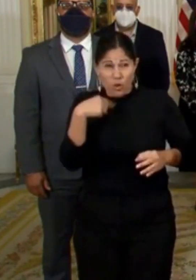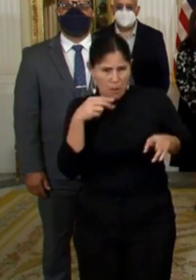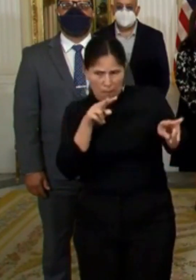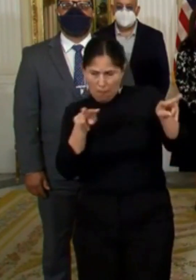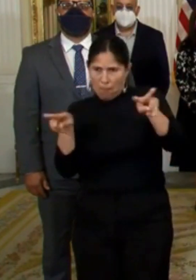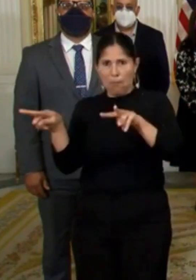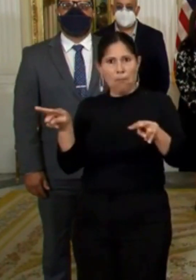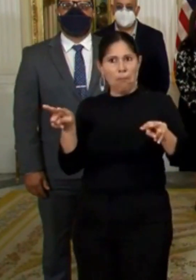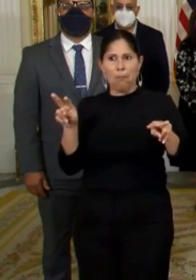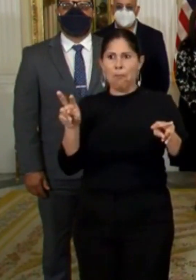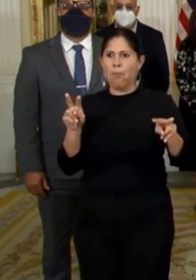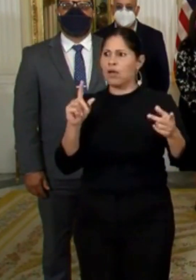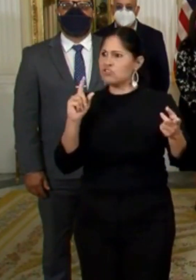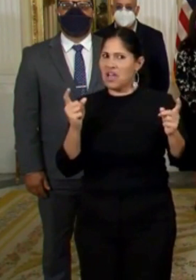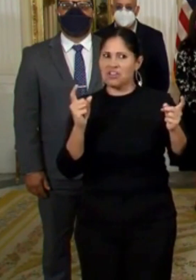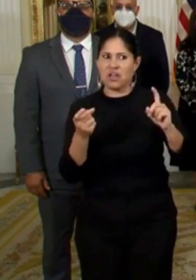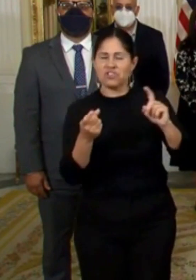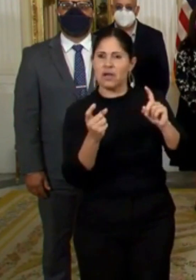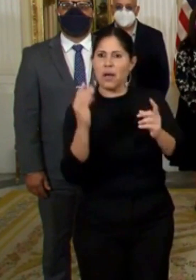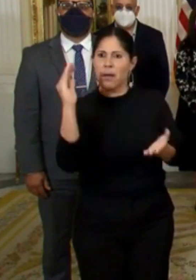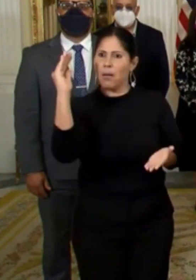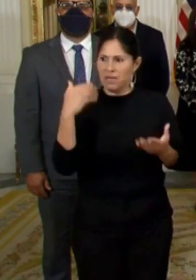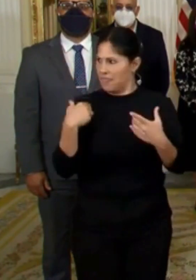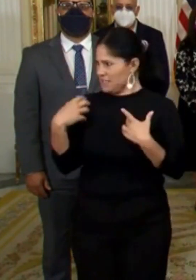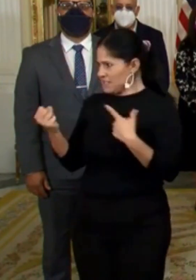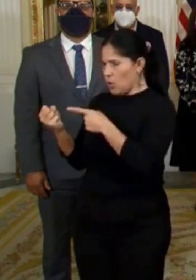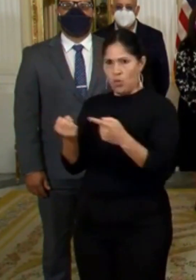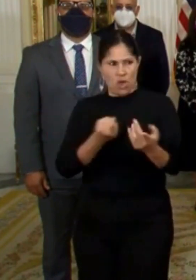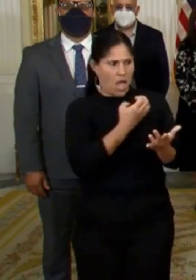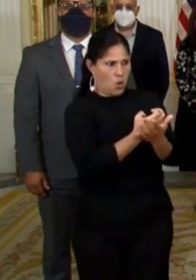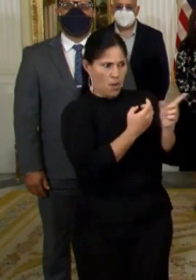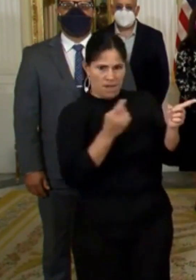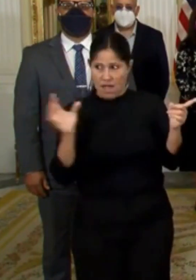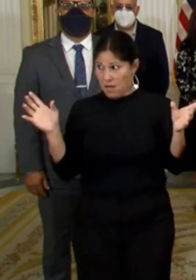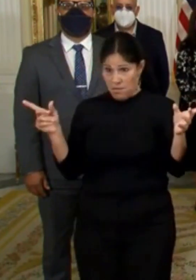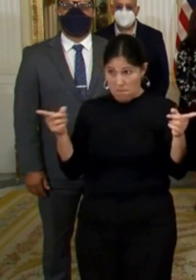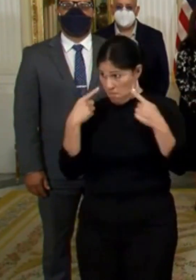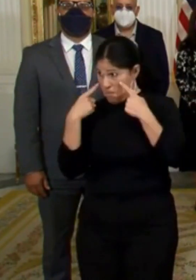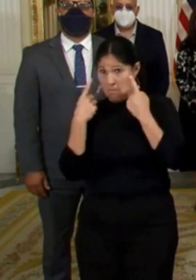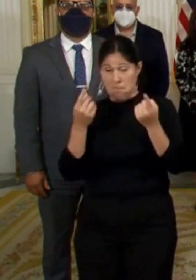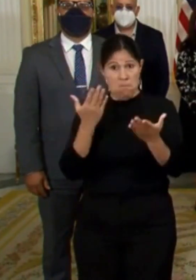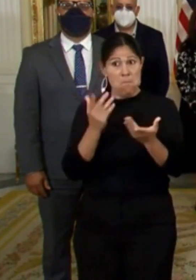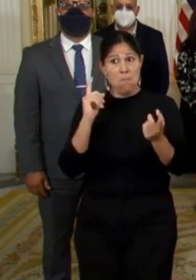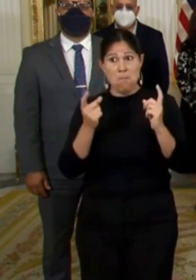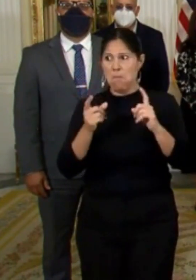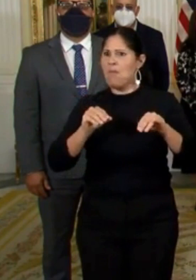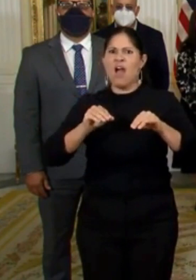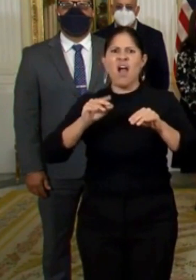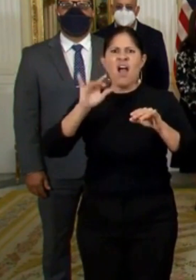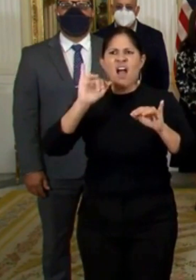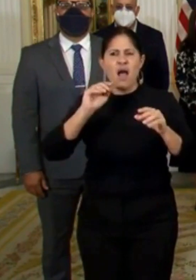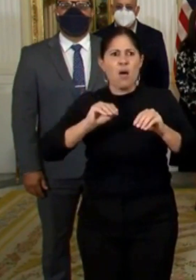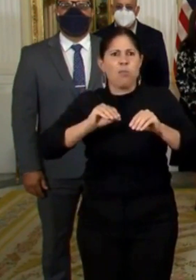médico y de los secretarios de salud y desarrollo económico apuntan a una incidencia mayor de contagio que